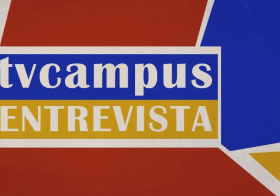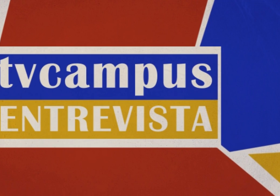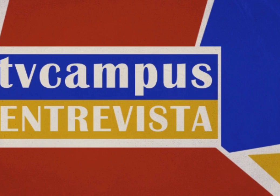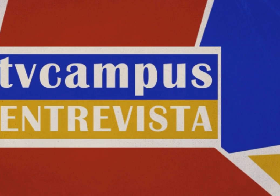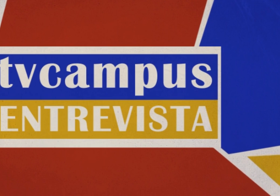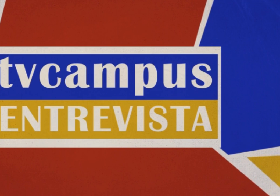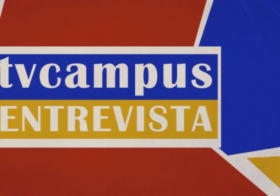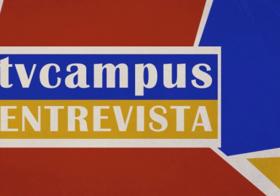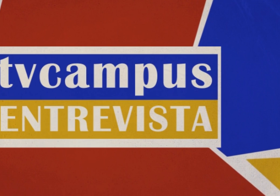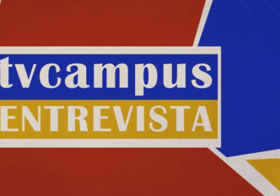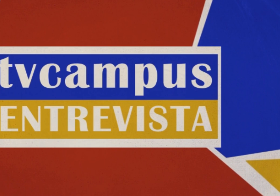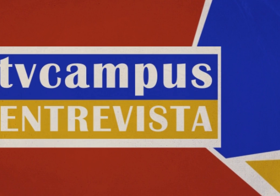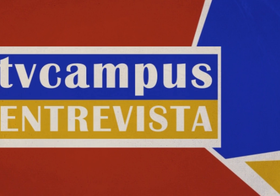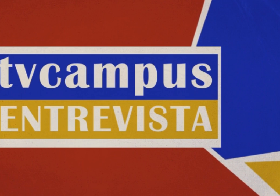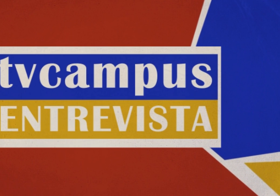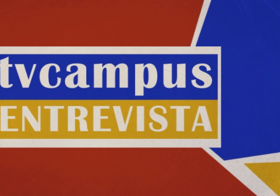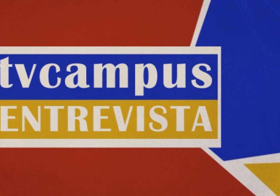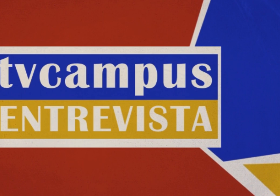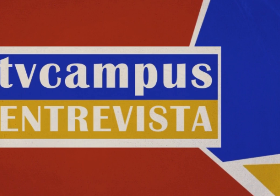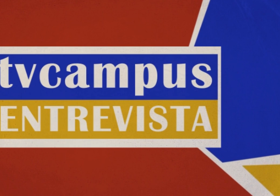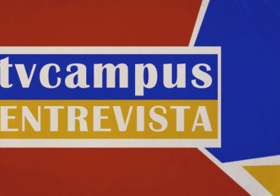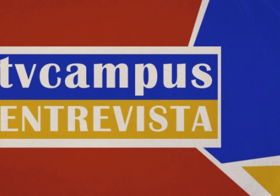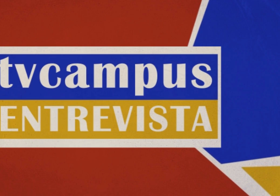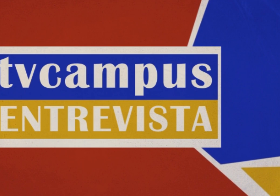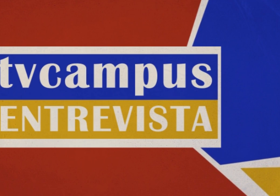Tchau, tchau. Legenda Zanotto